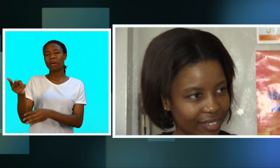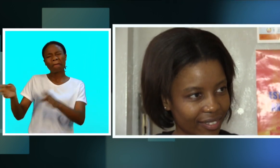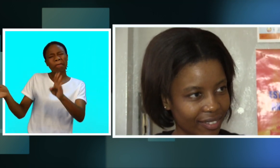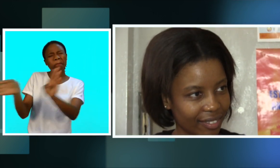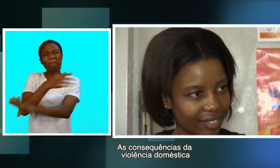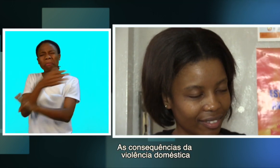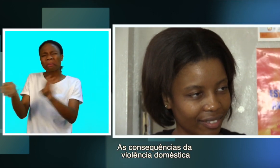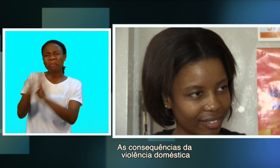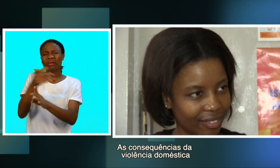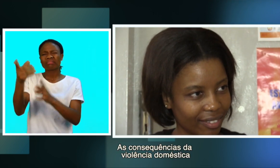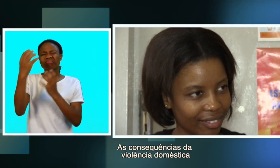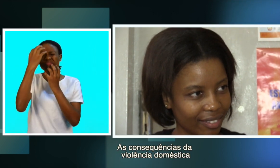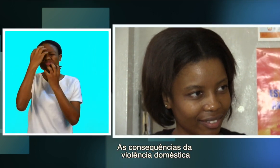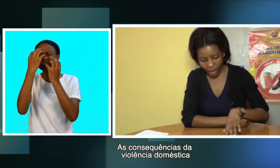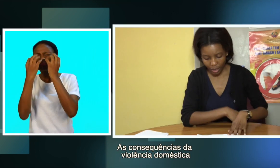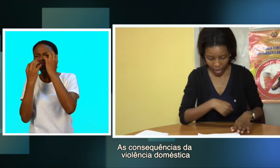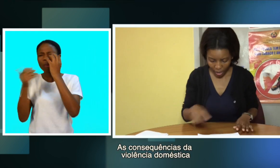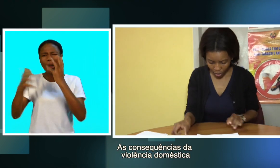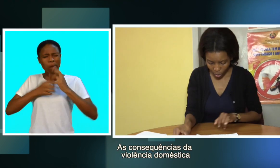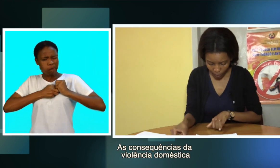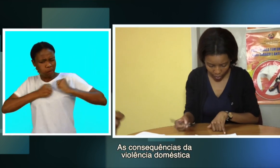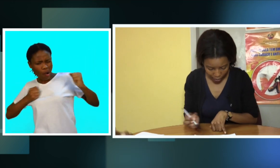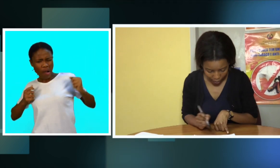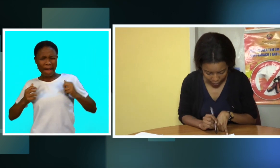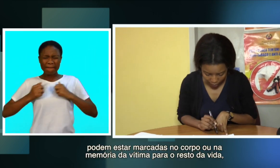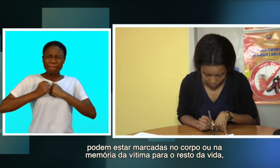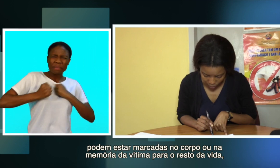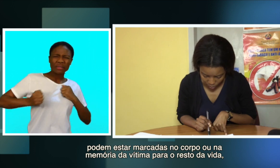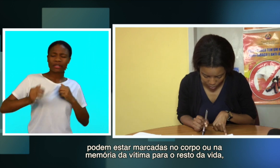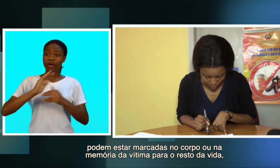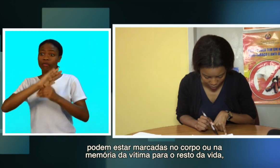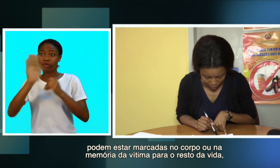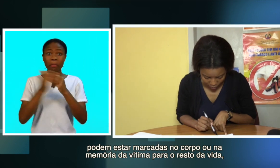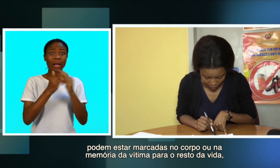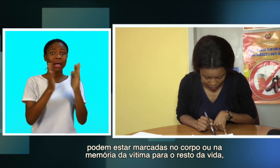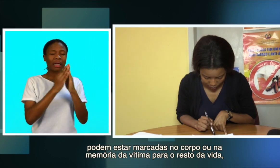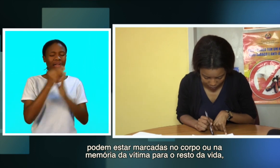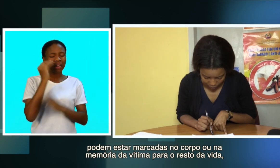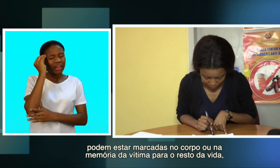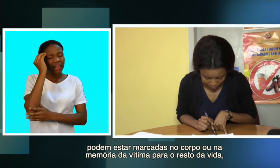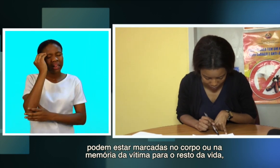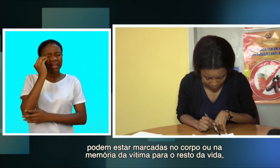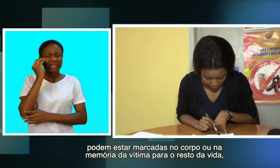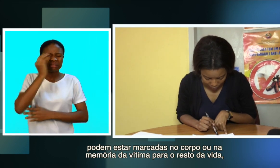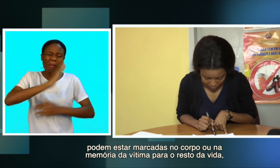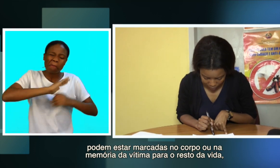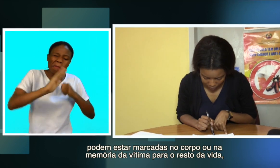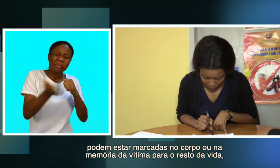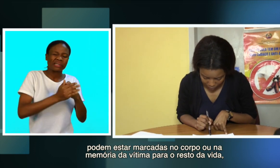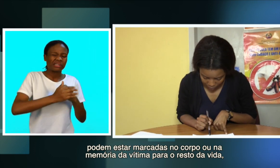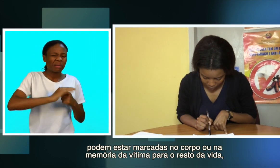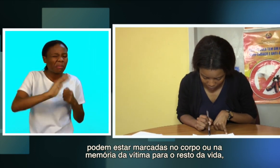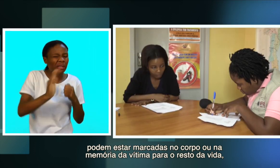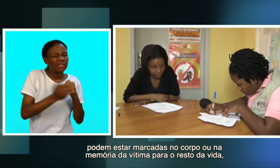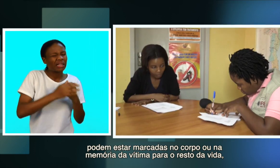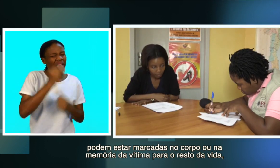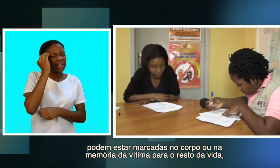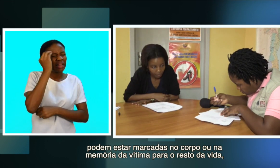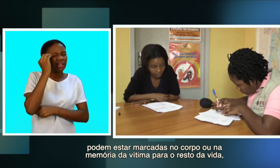As consequências da violência doméstica podem estar marcadas no corpo ou na memória da vítima para o resto da vida.